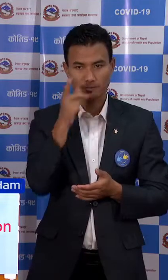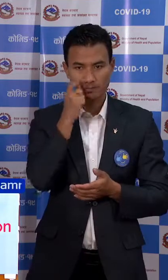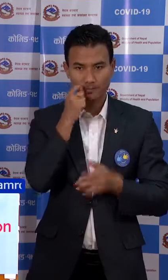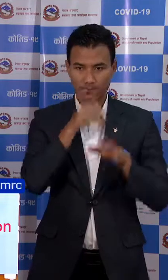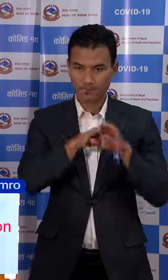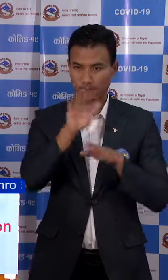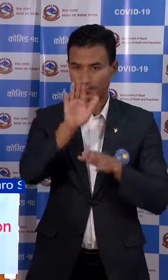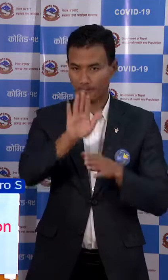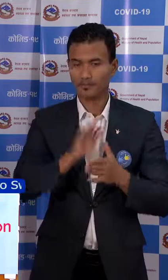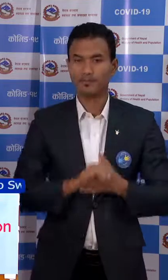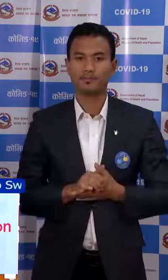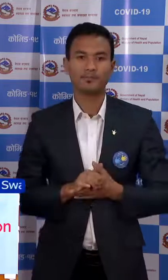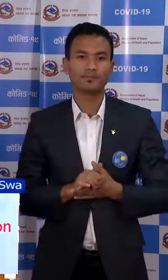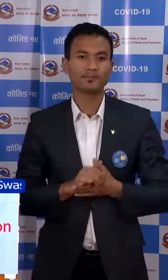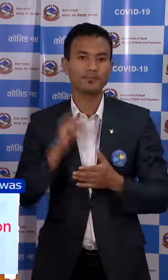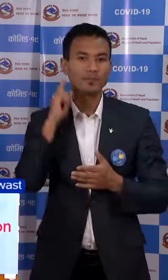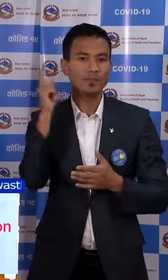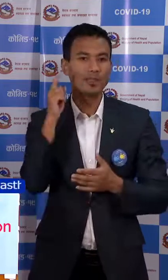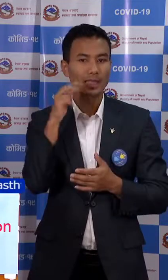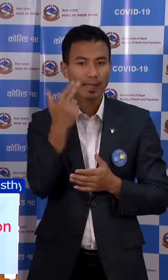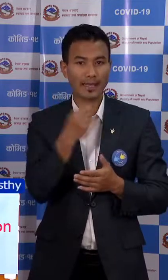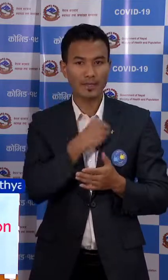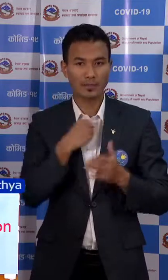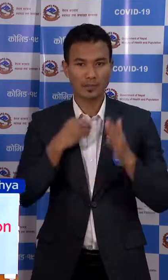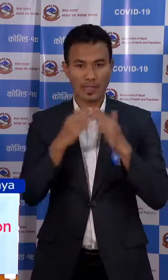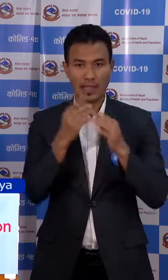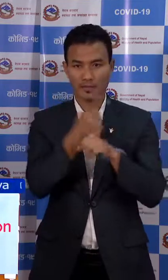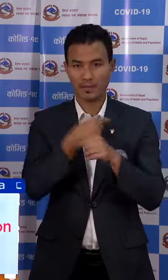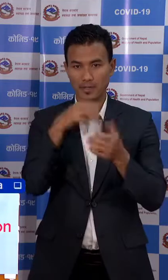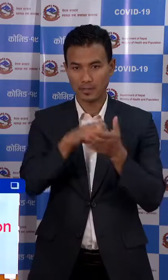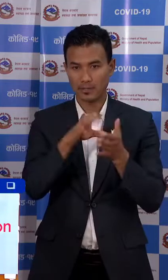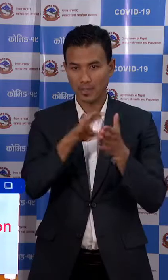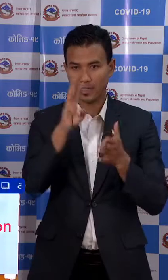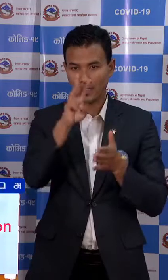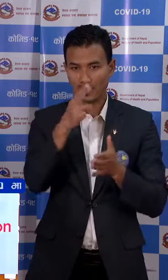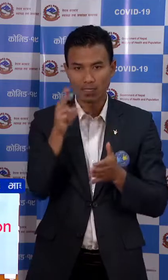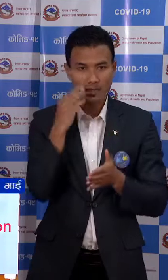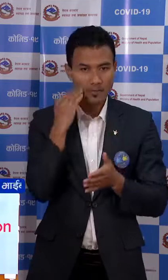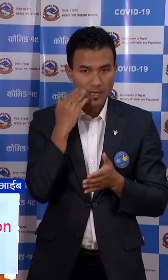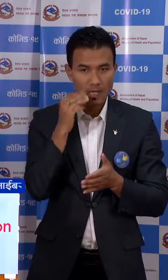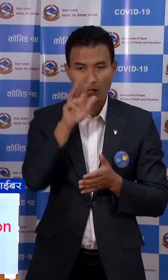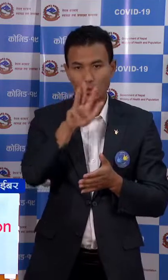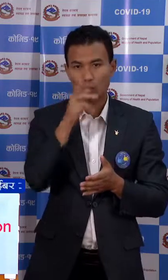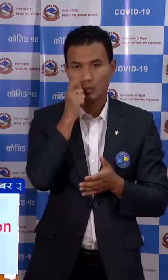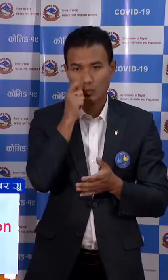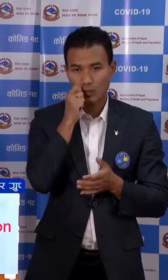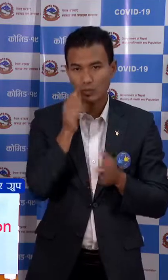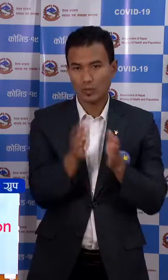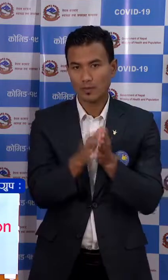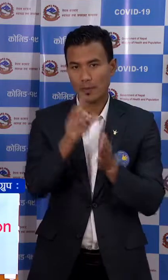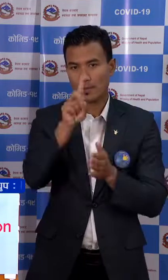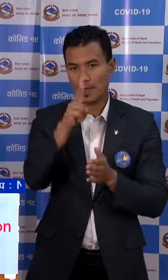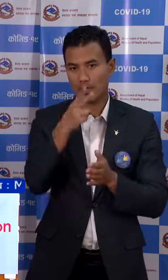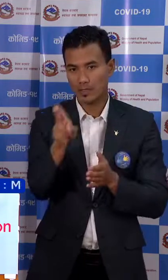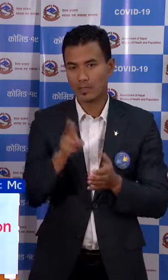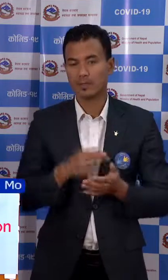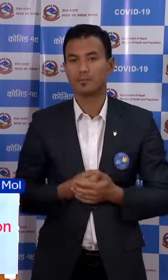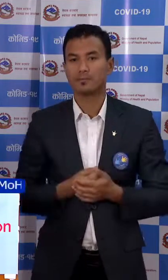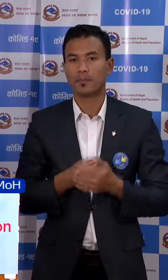पूरुस नोंच नाराइन्टी अस्पताल बिर्गोंज बाट तीन महिला नव पूरुस गरी बार जना